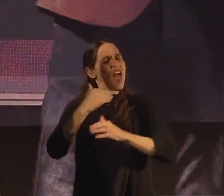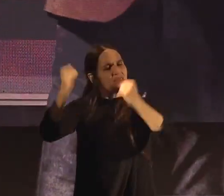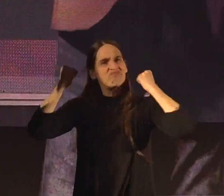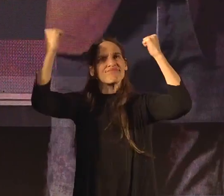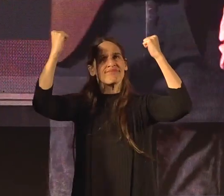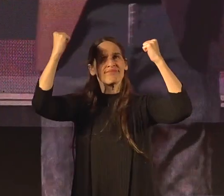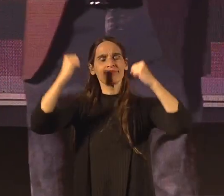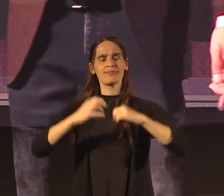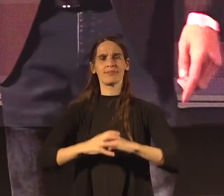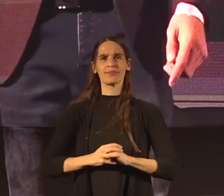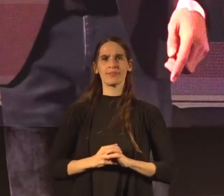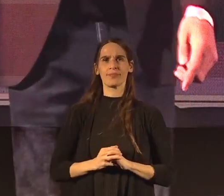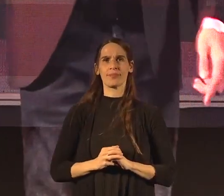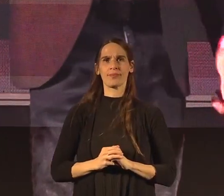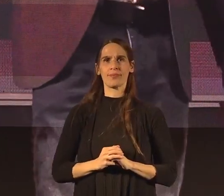ישראל